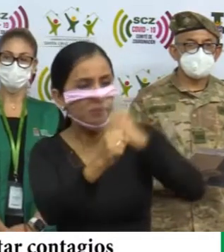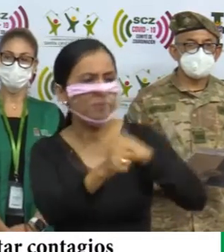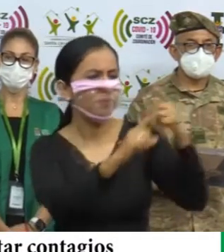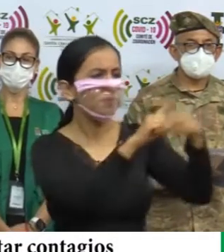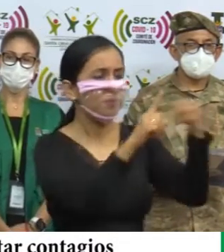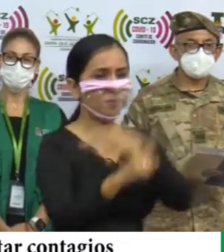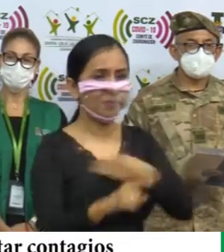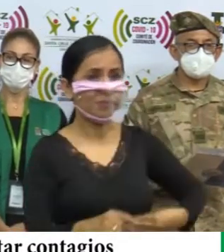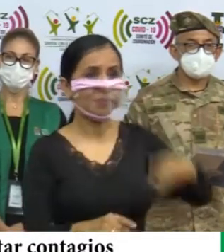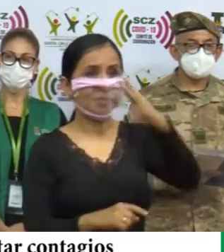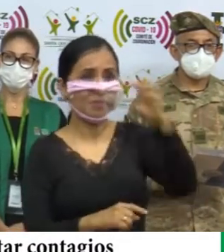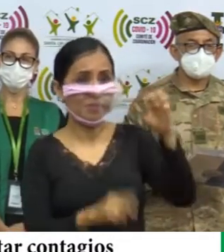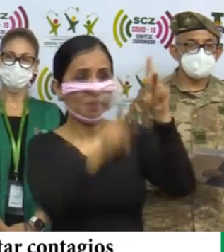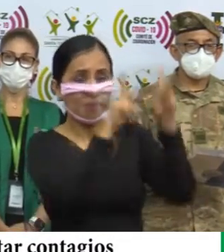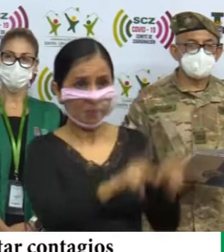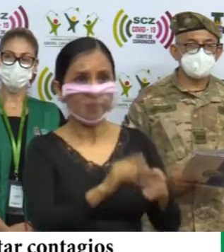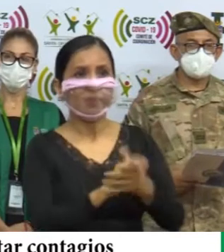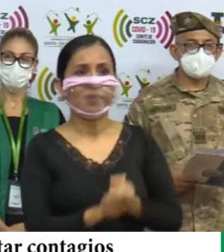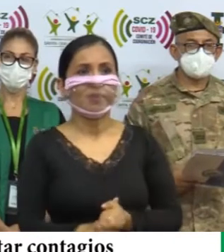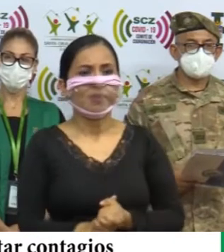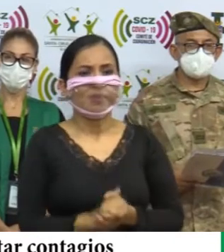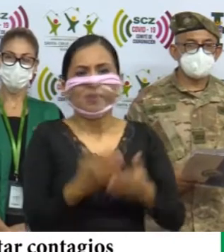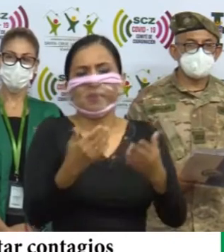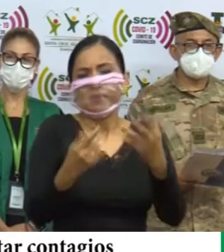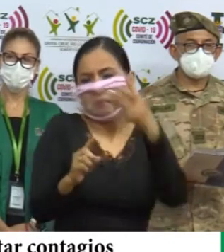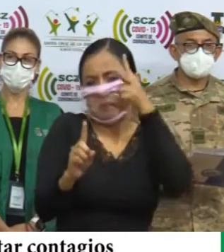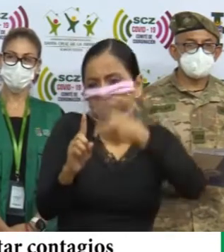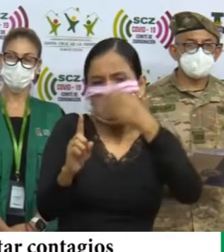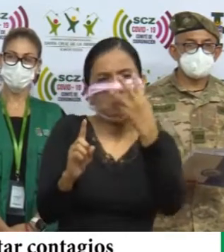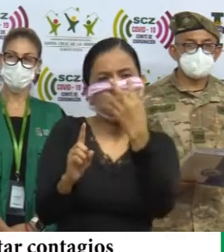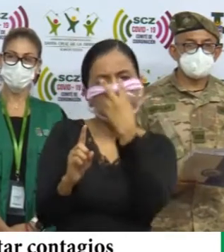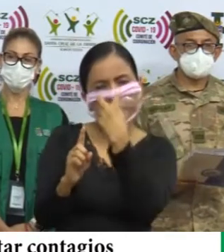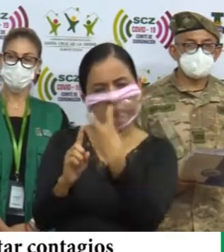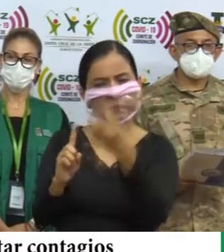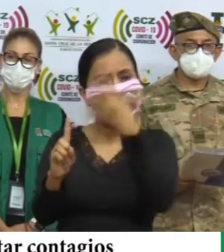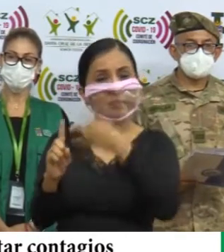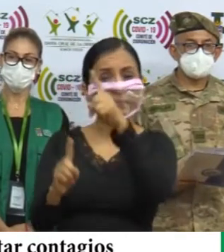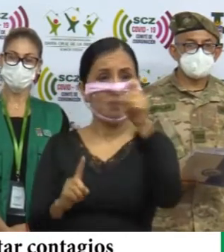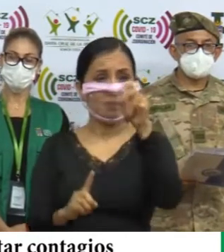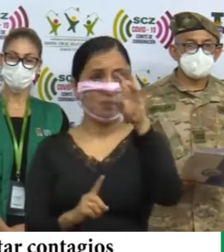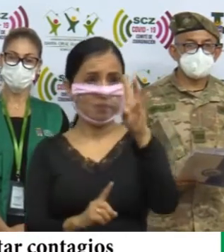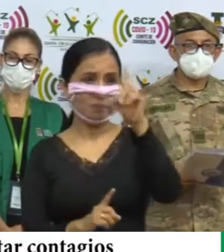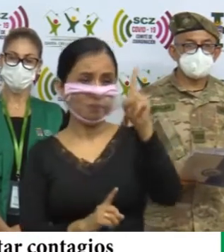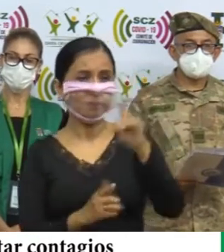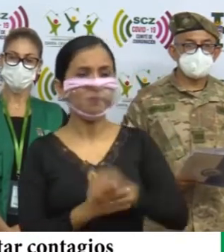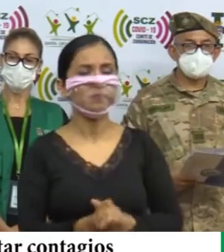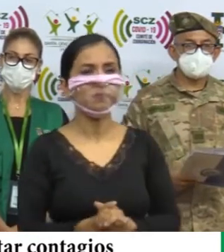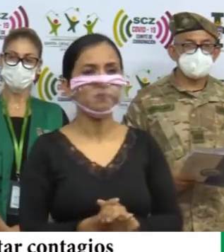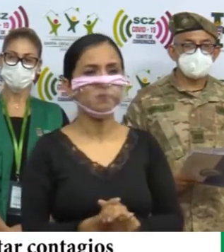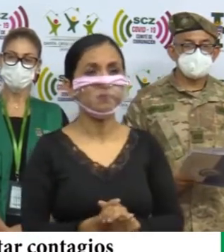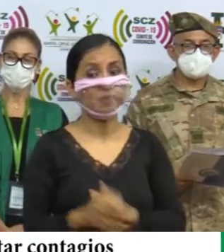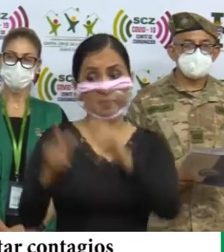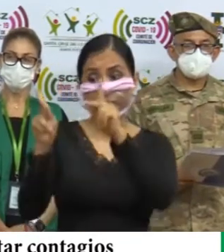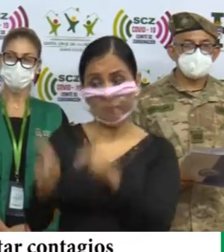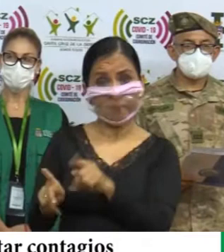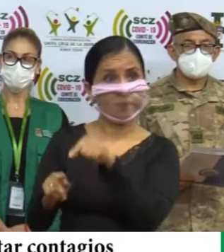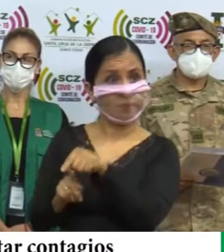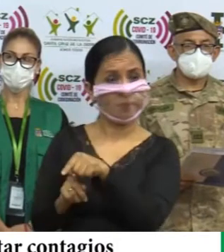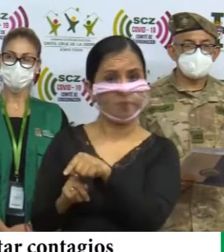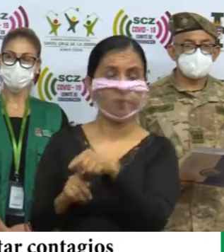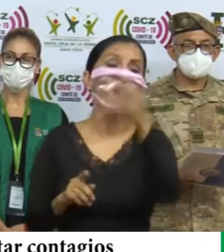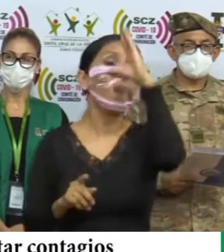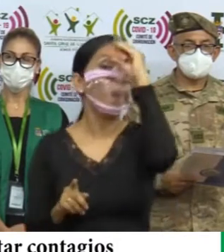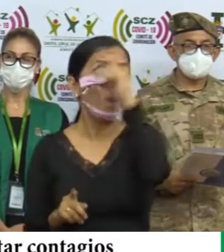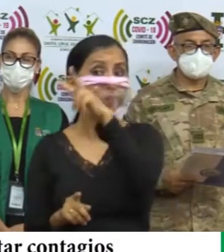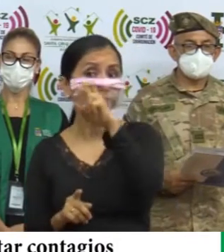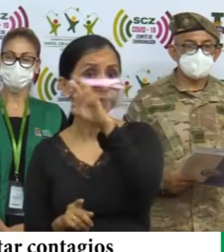municipios de 600 personas casos sospechosos 171 y personas o